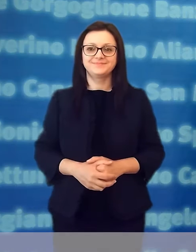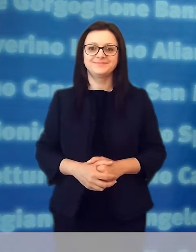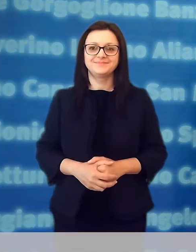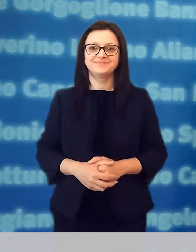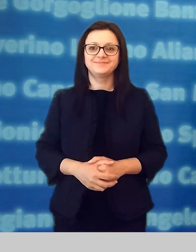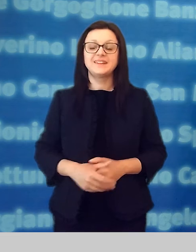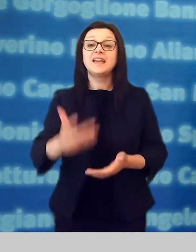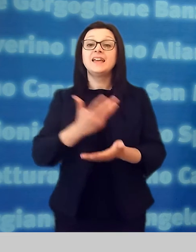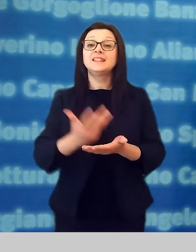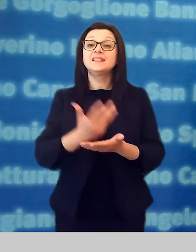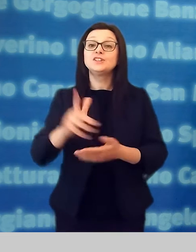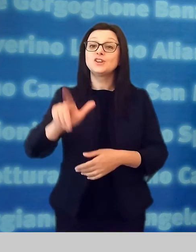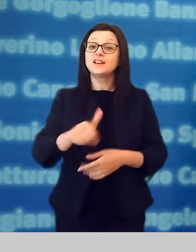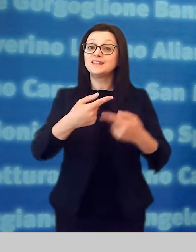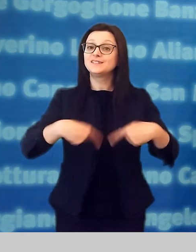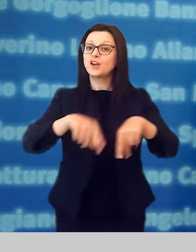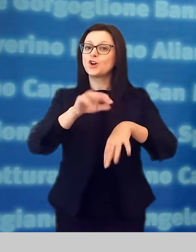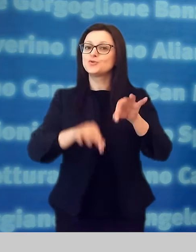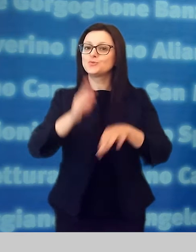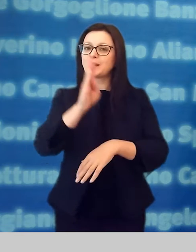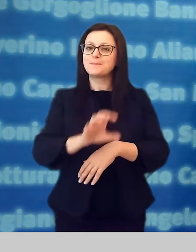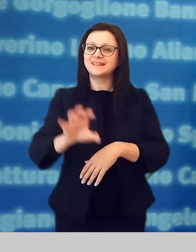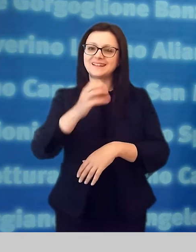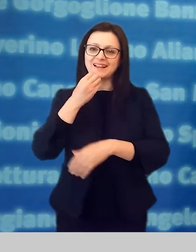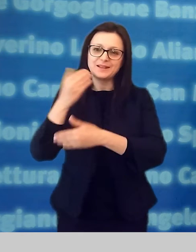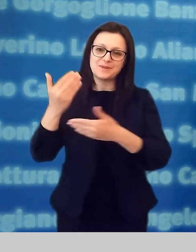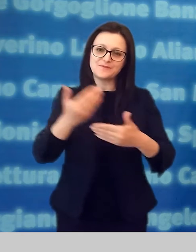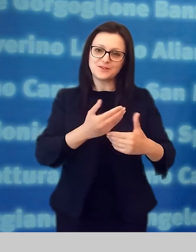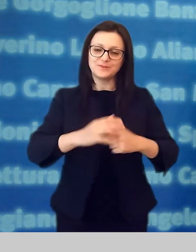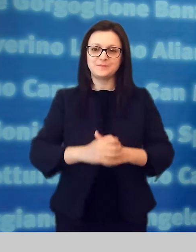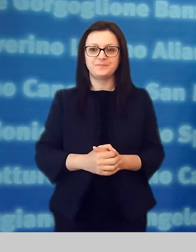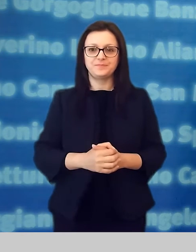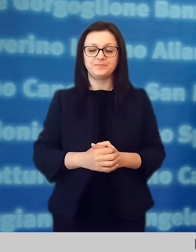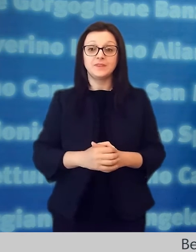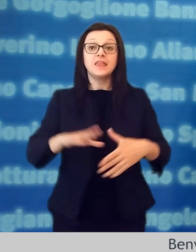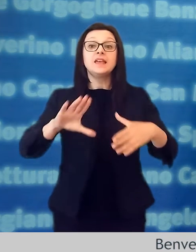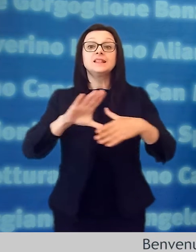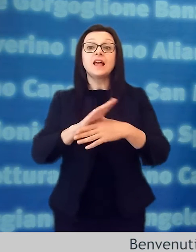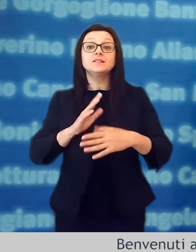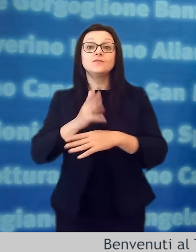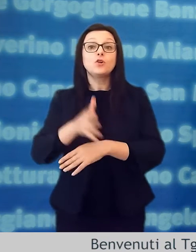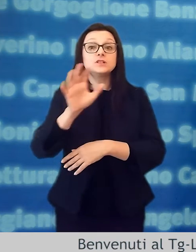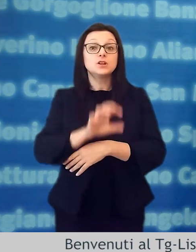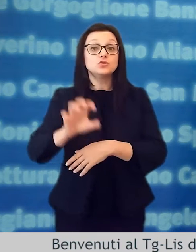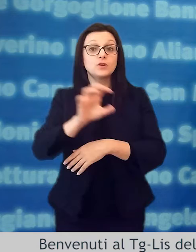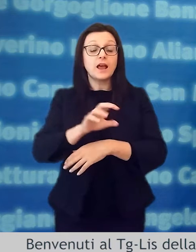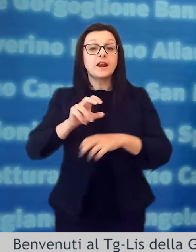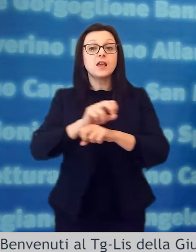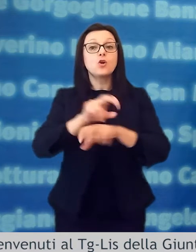benvenuti al tg list della giunta regionale della basilicata la task force regionale comunica che in tutta la